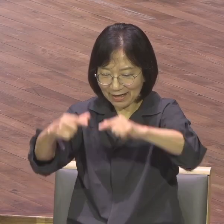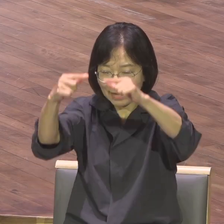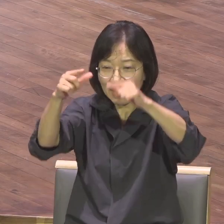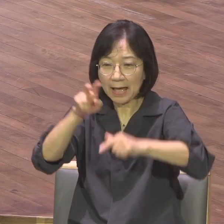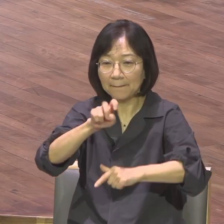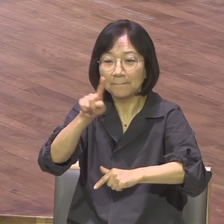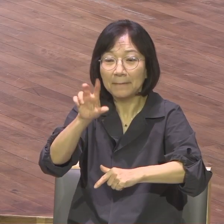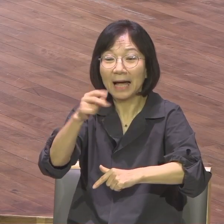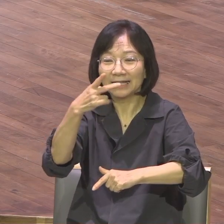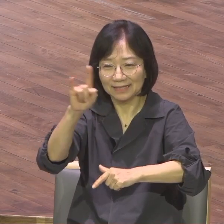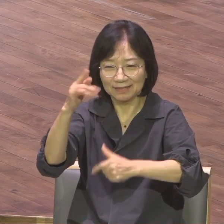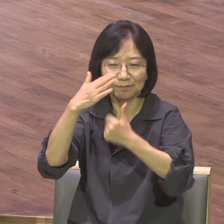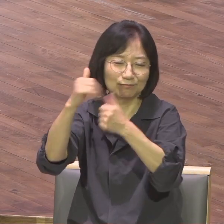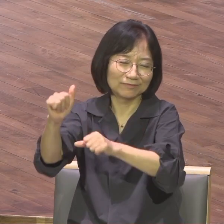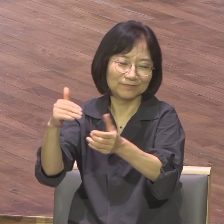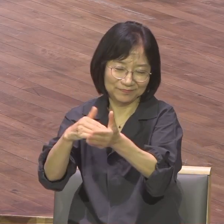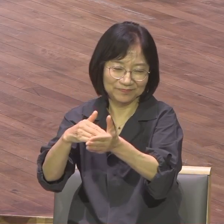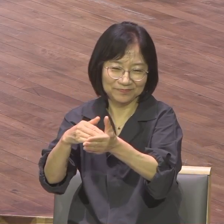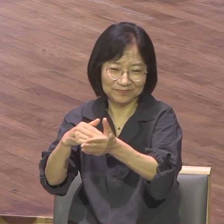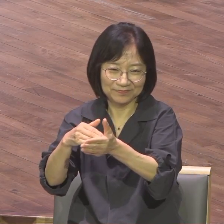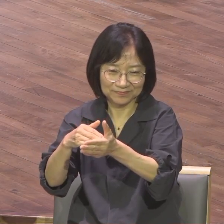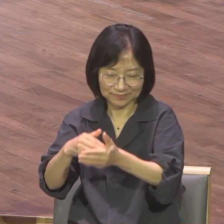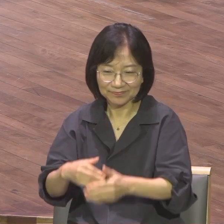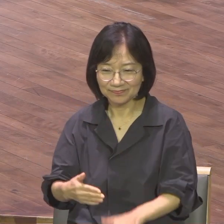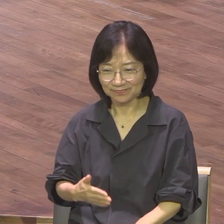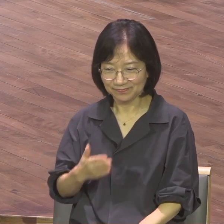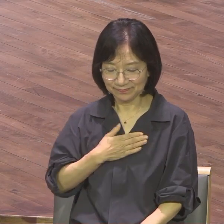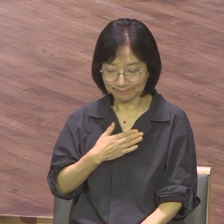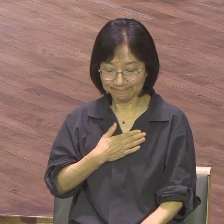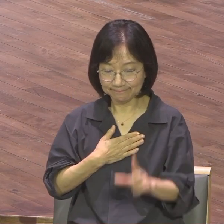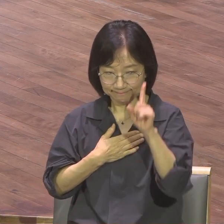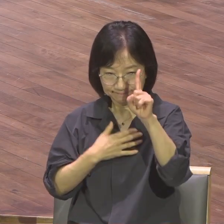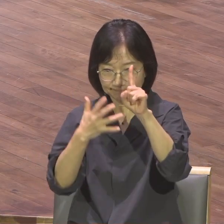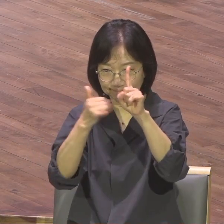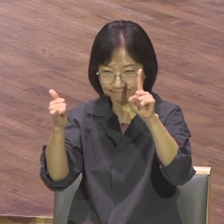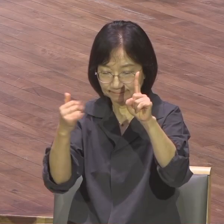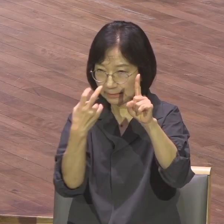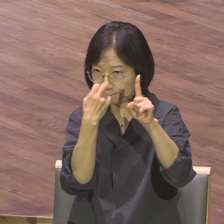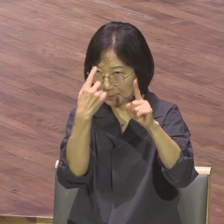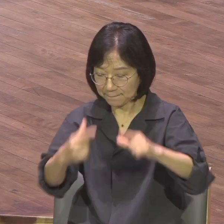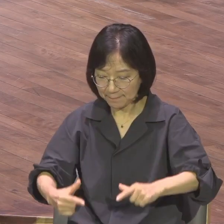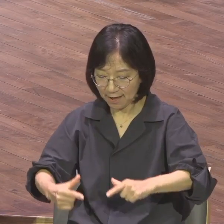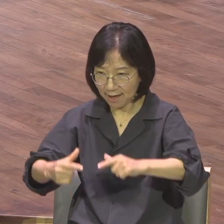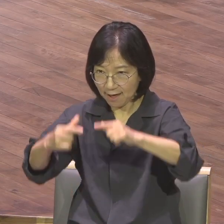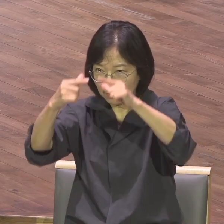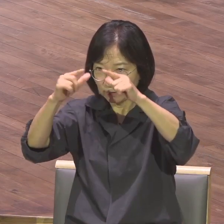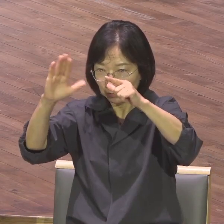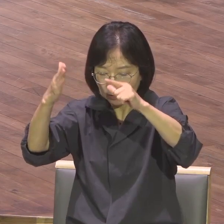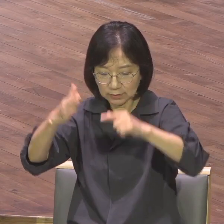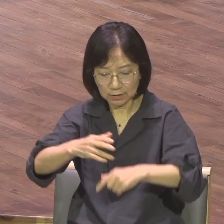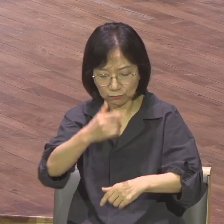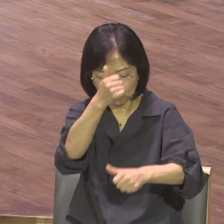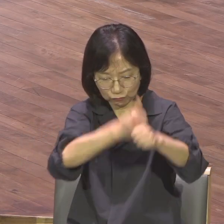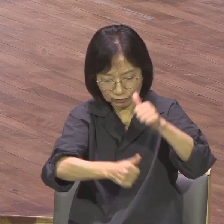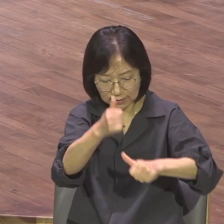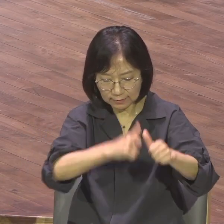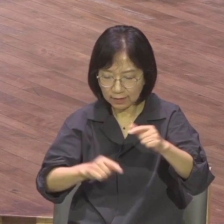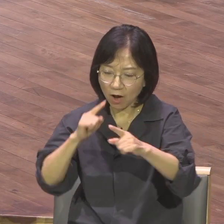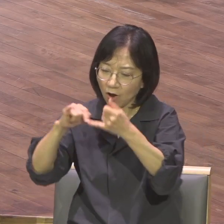나 한 사람이 망대가 되어서 우리의 후대에게 언약을 전달하고 현장에